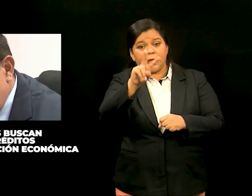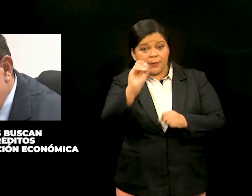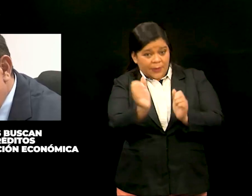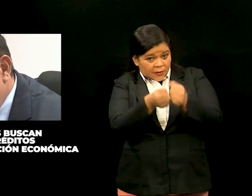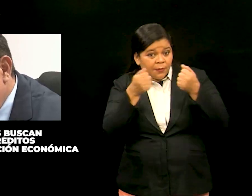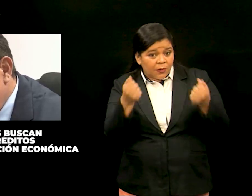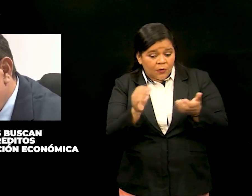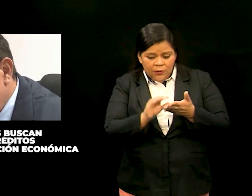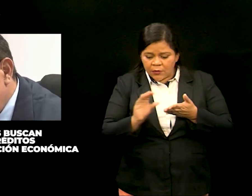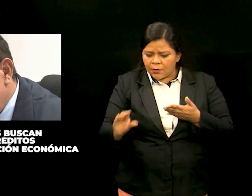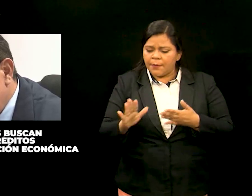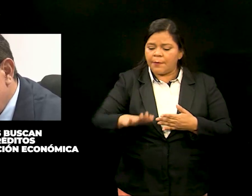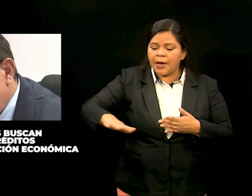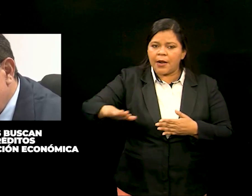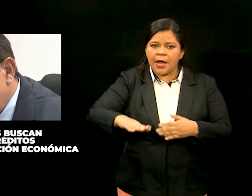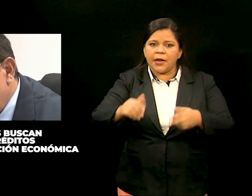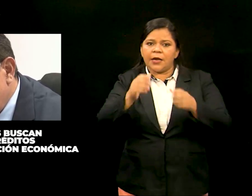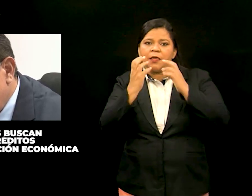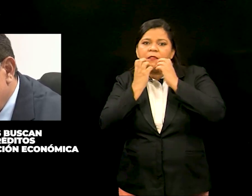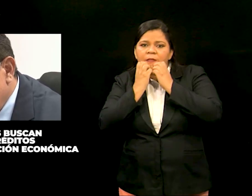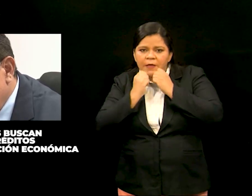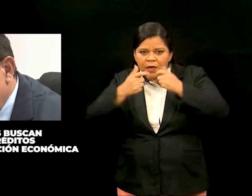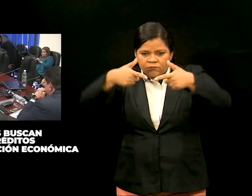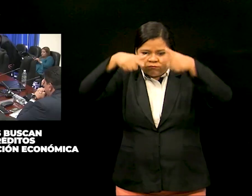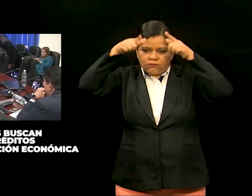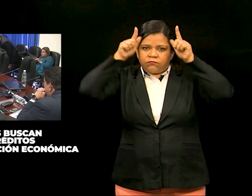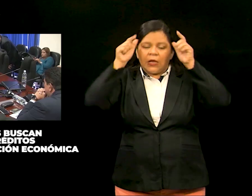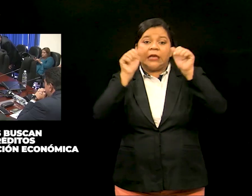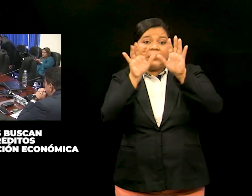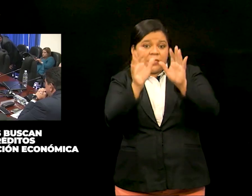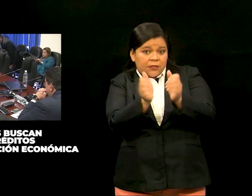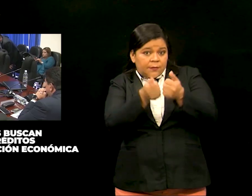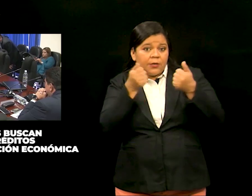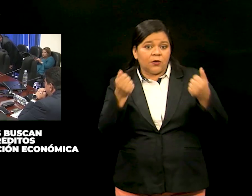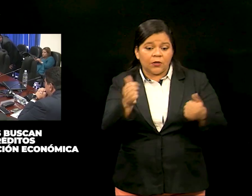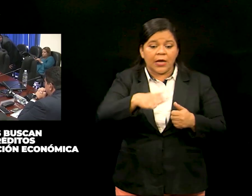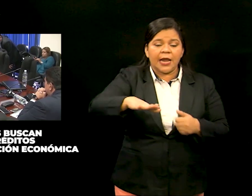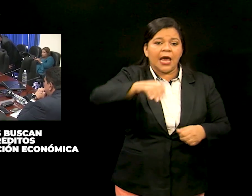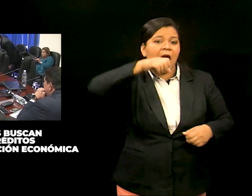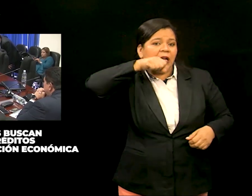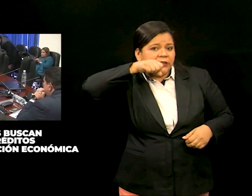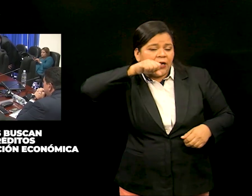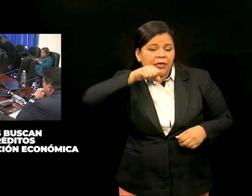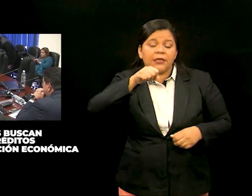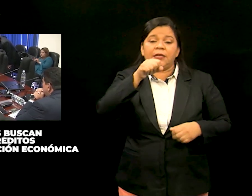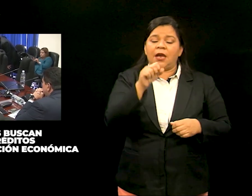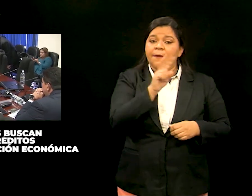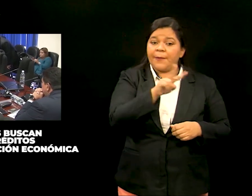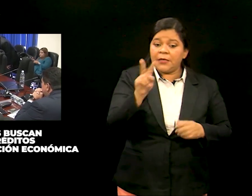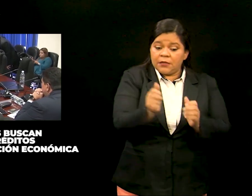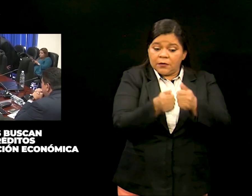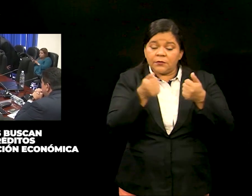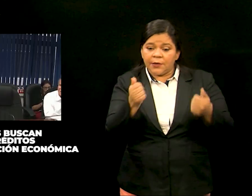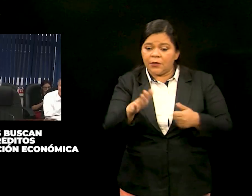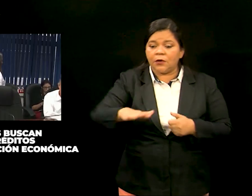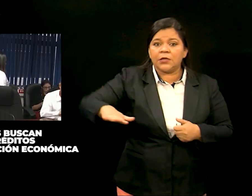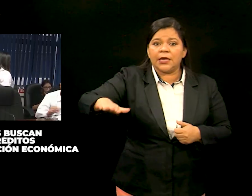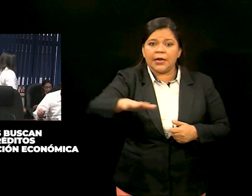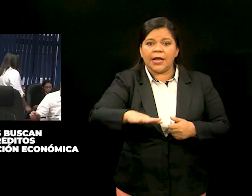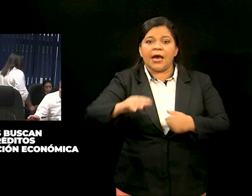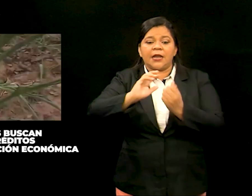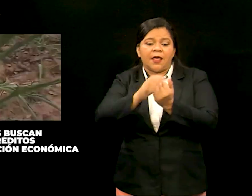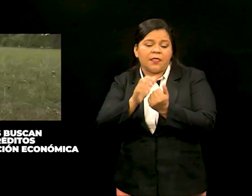de dólares para el sector ganadero, 10 millones de dólares al sector cañero y 22 millones de dólares para el gremio de